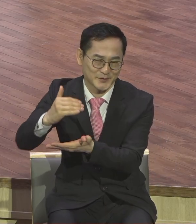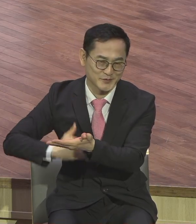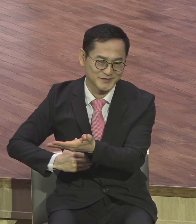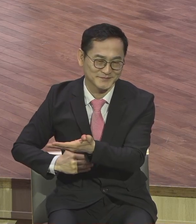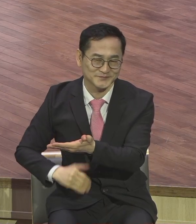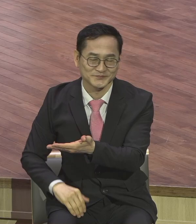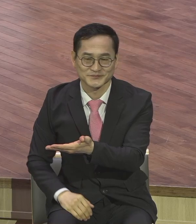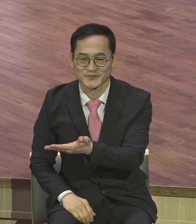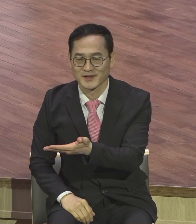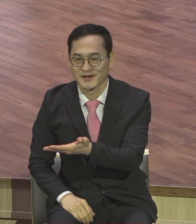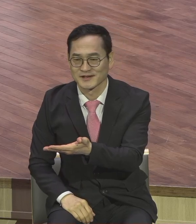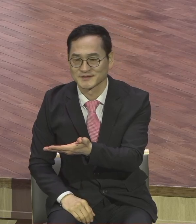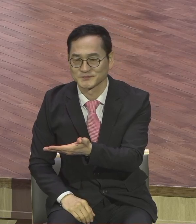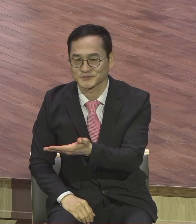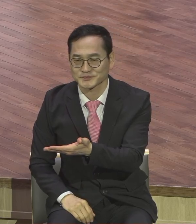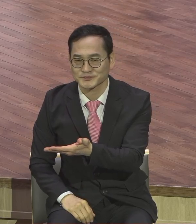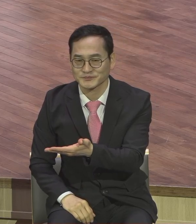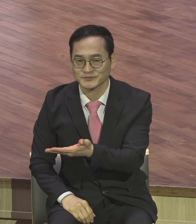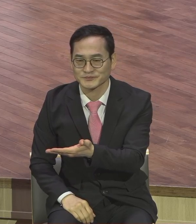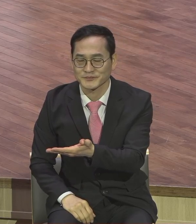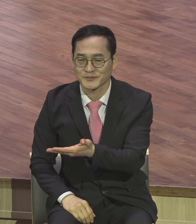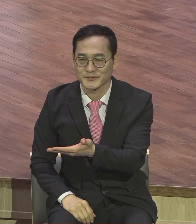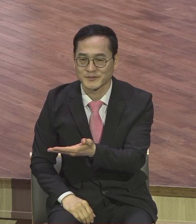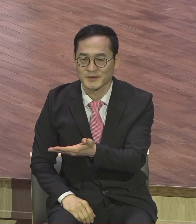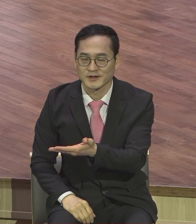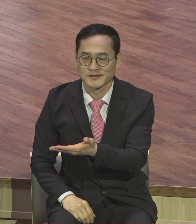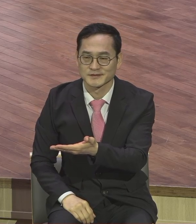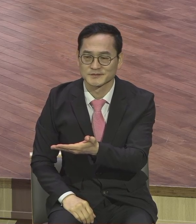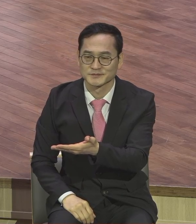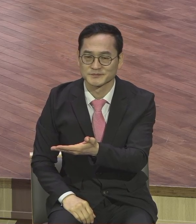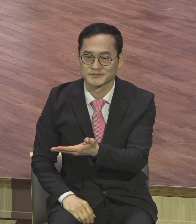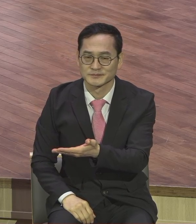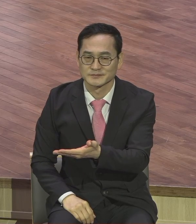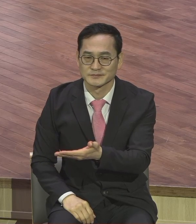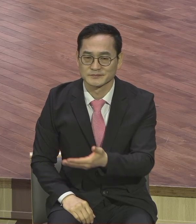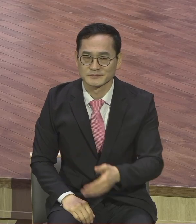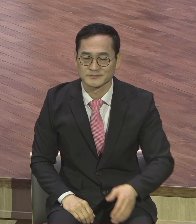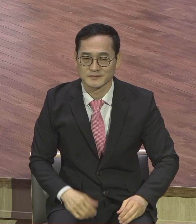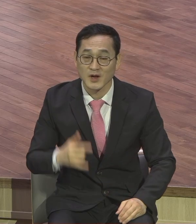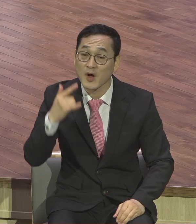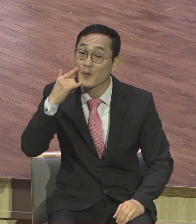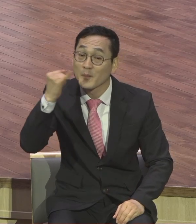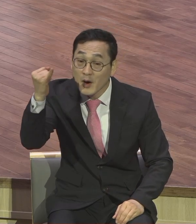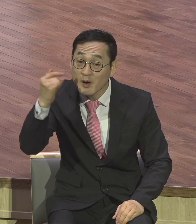부모님의 자녀 사랑에 대한 가치를 그렇게 표현을 한 것이지요.